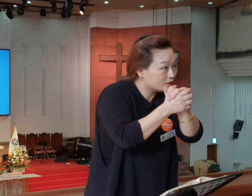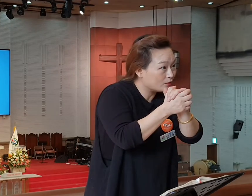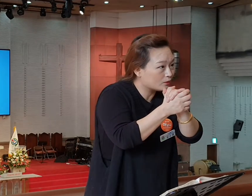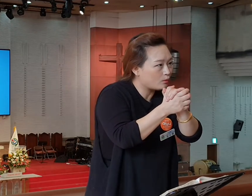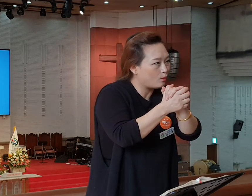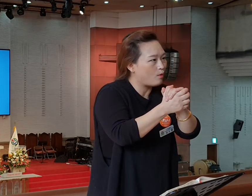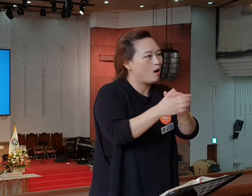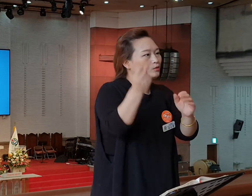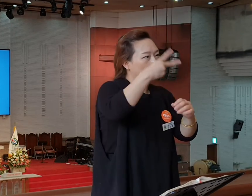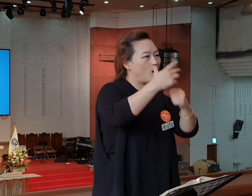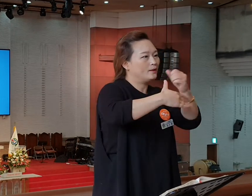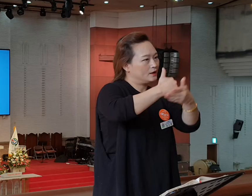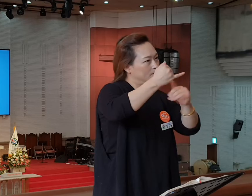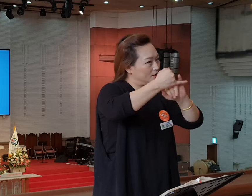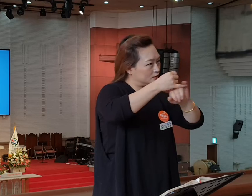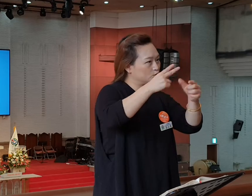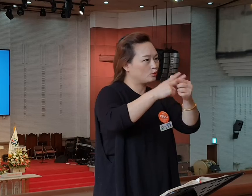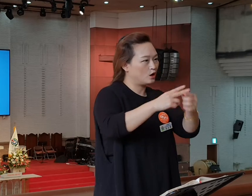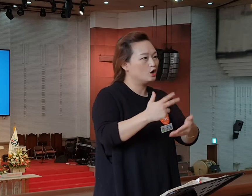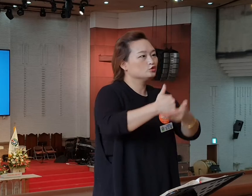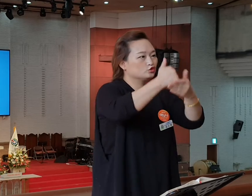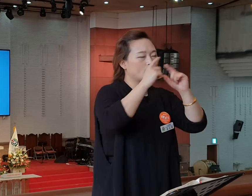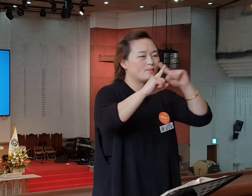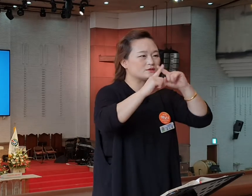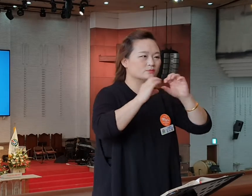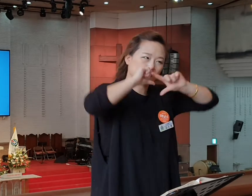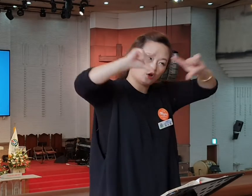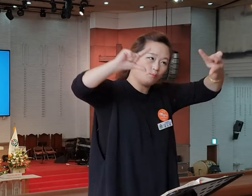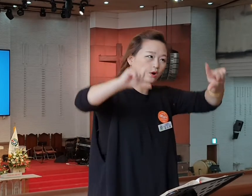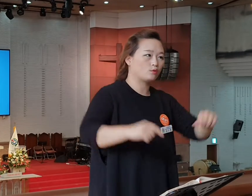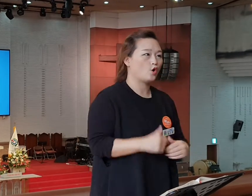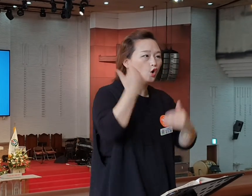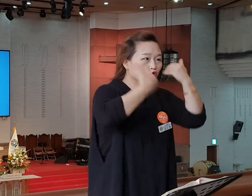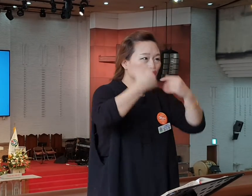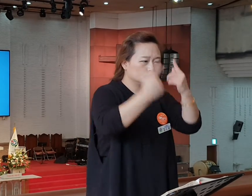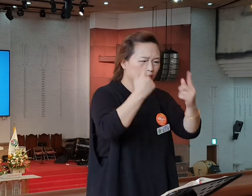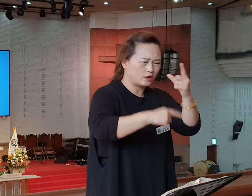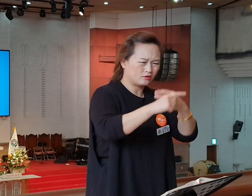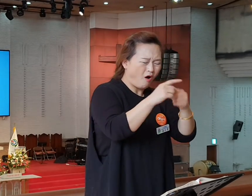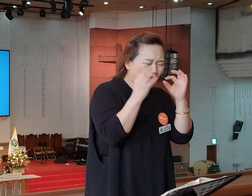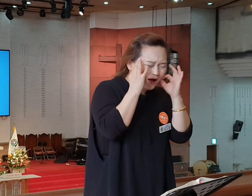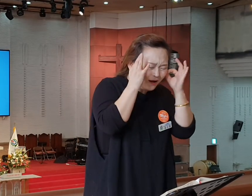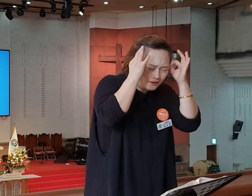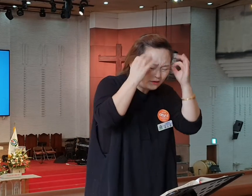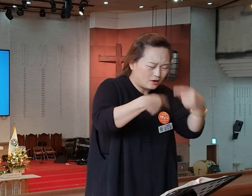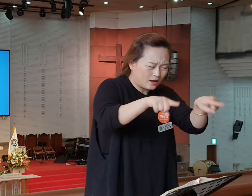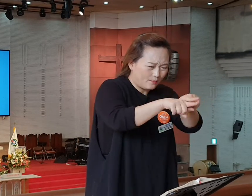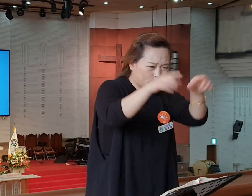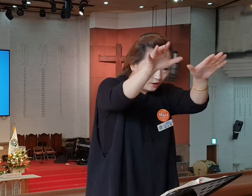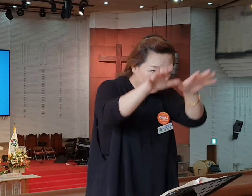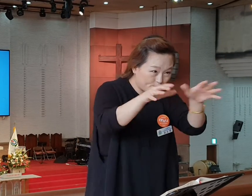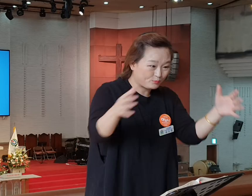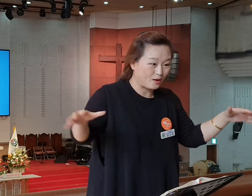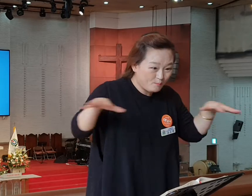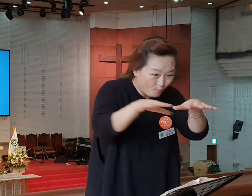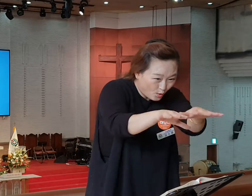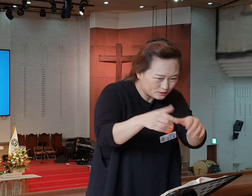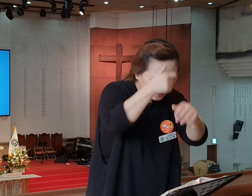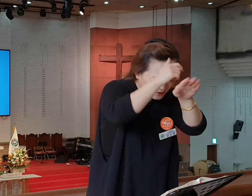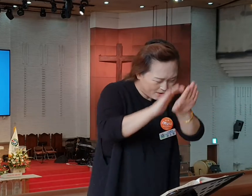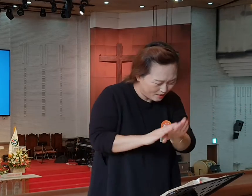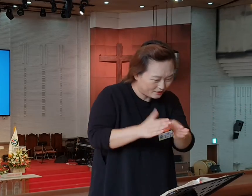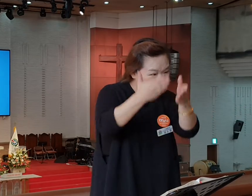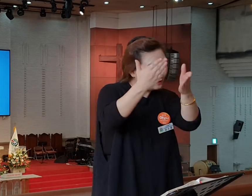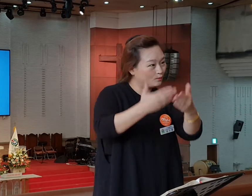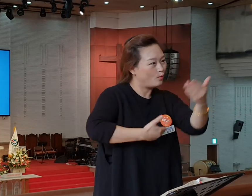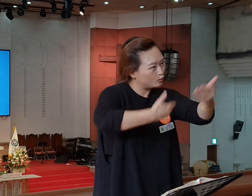하나님의 약속과 주의 말씀을 선포하고 누구보다도 더 간절하게 함께 모여 예배하고 교통하고 기도에